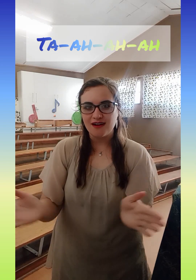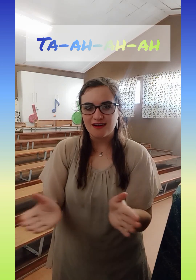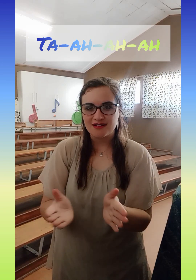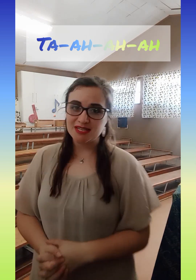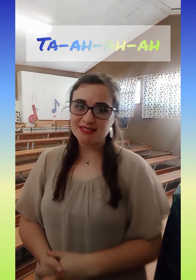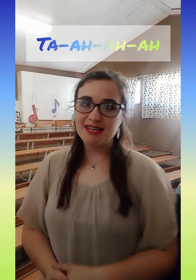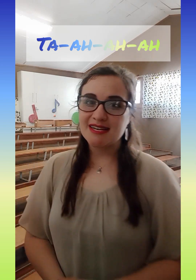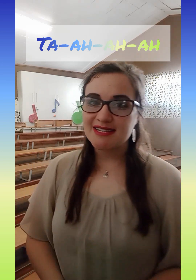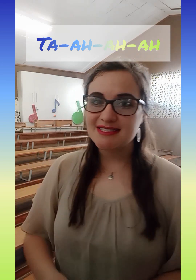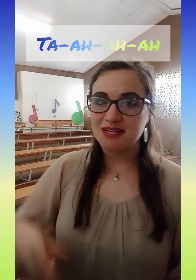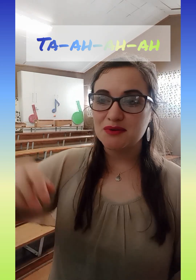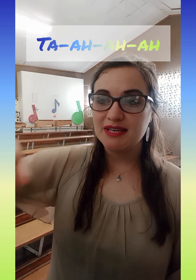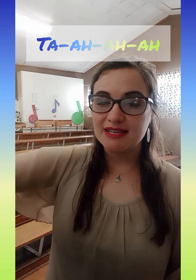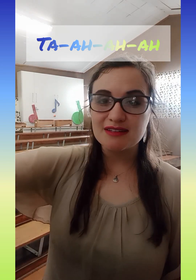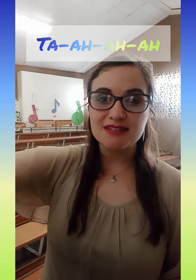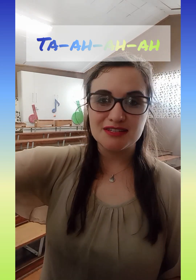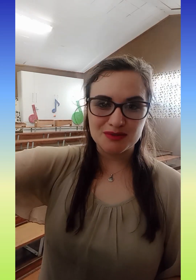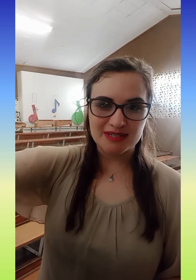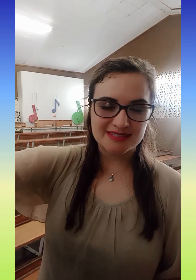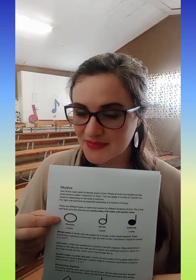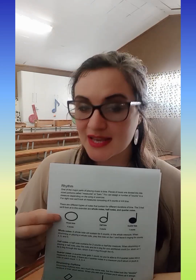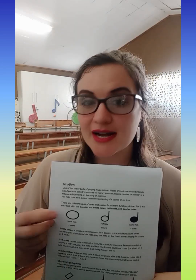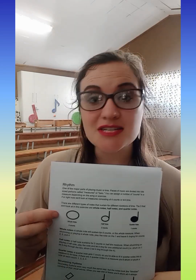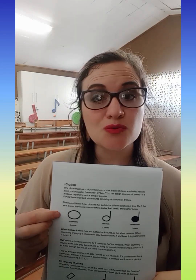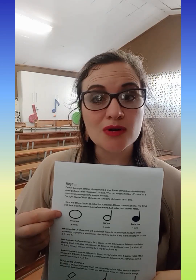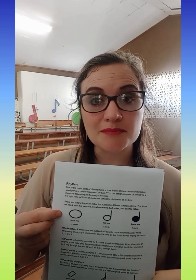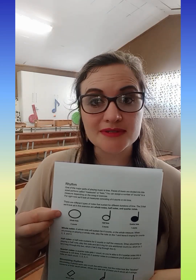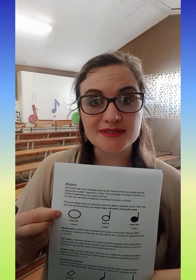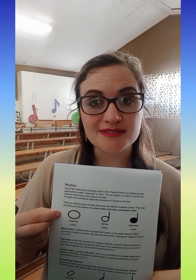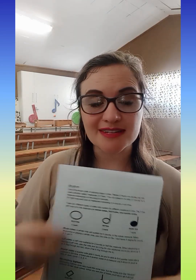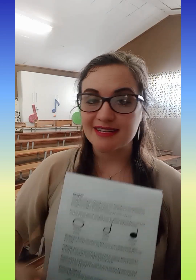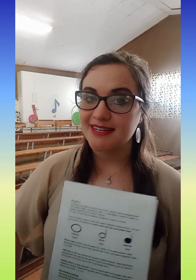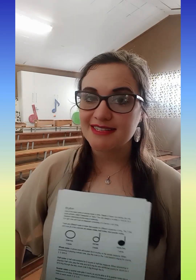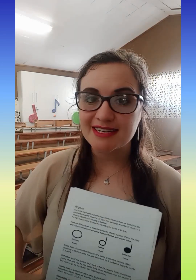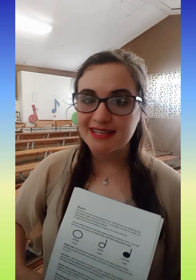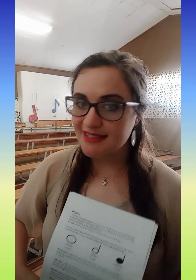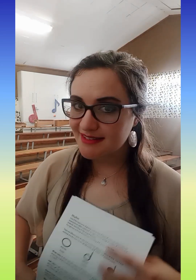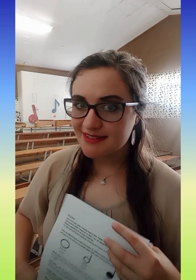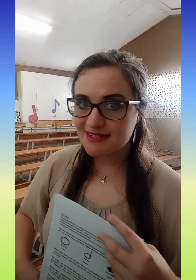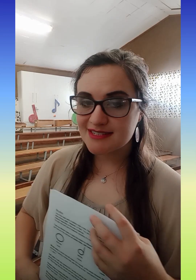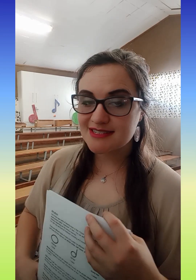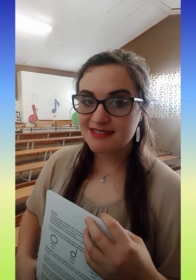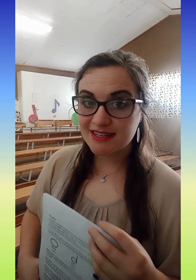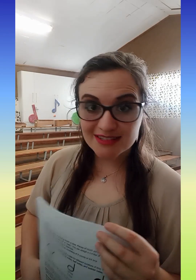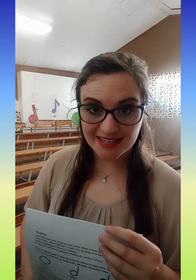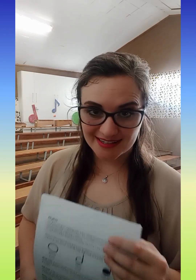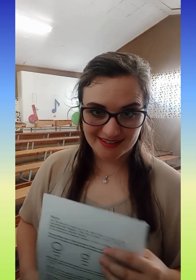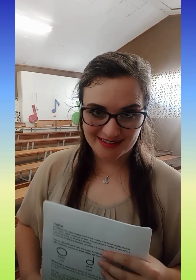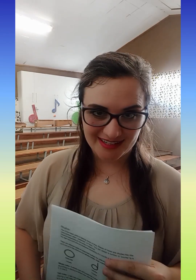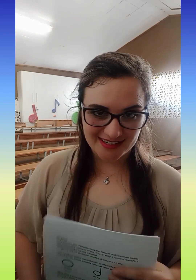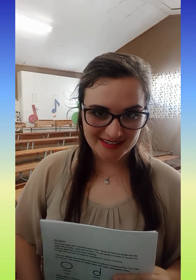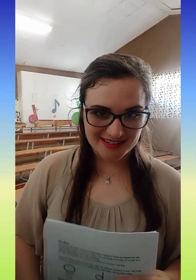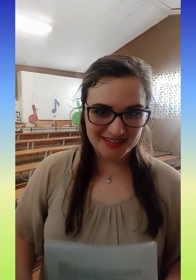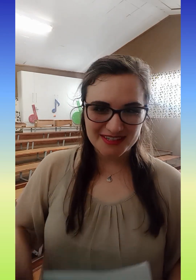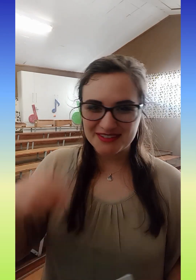Dit is jou heel noot. Hy is oop en hy het geen steelkie nie. Goed,